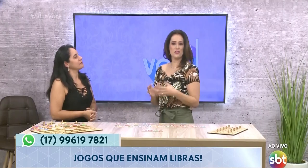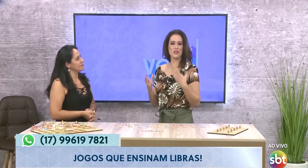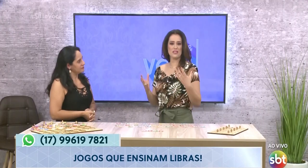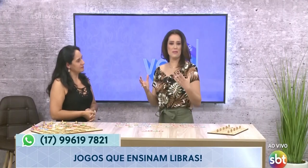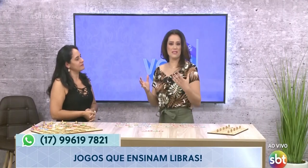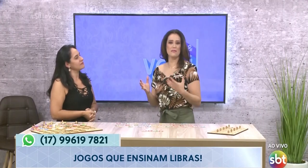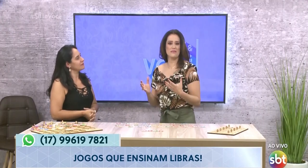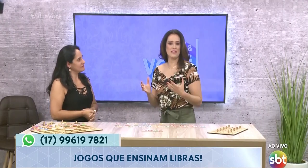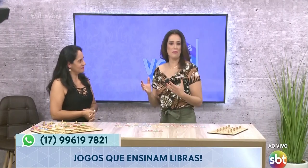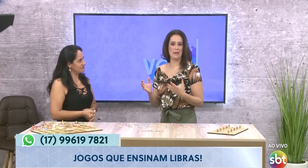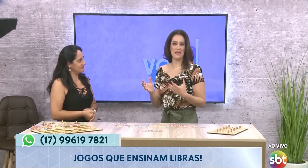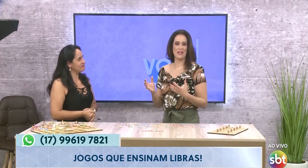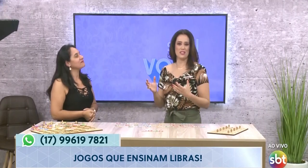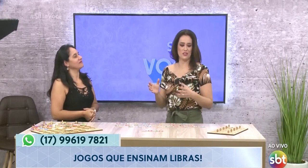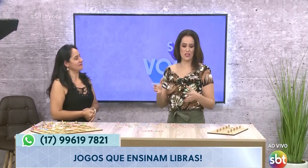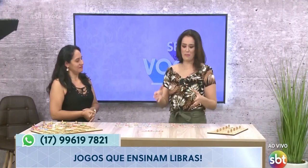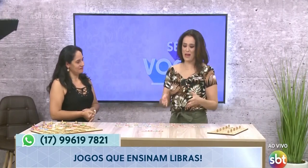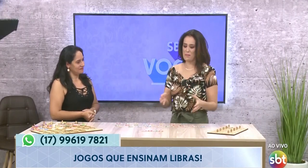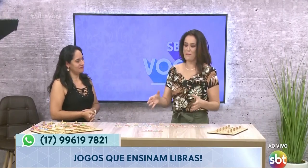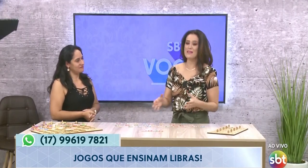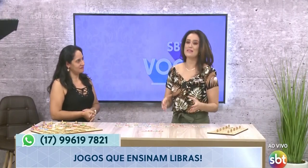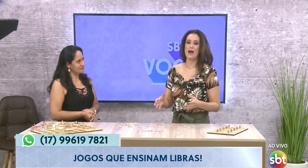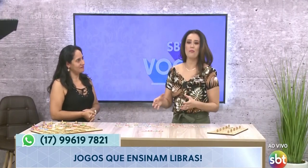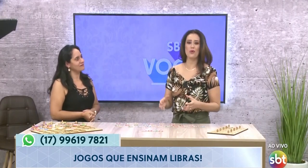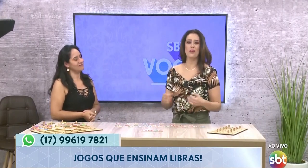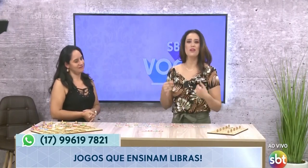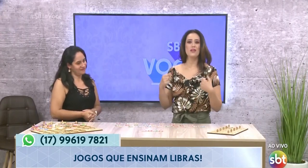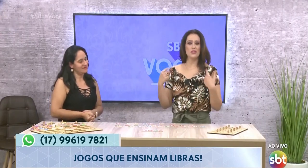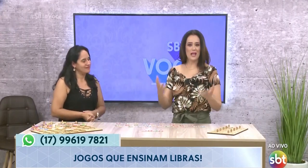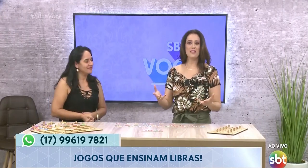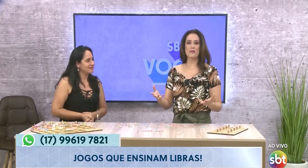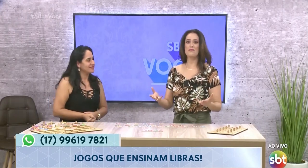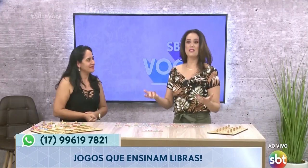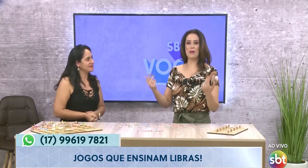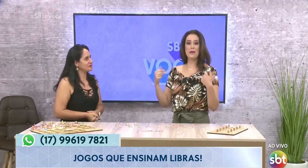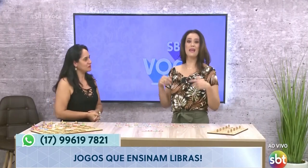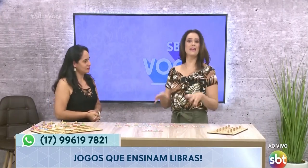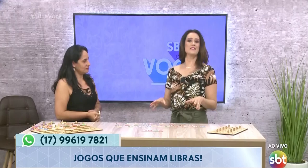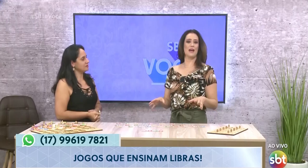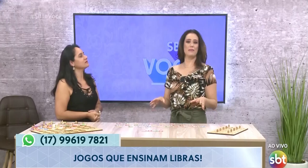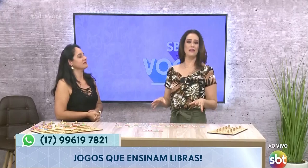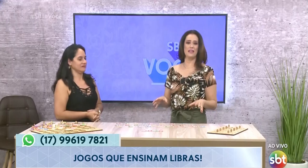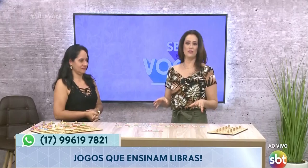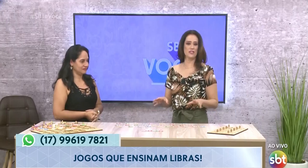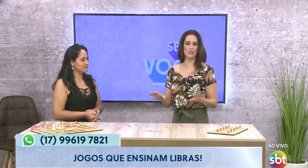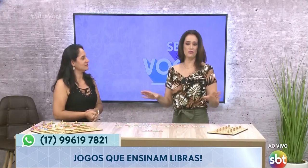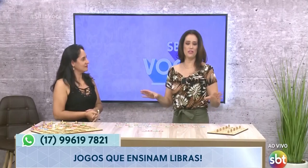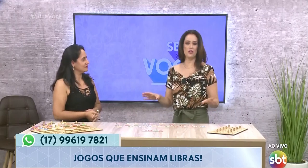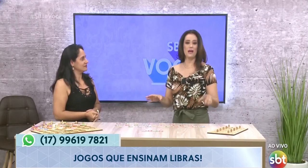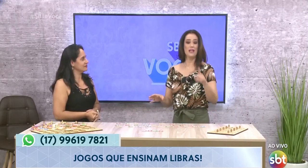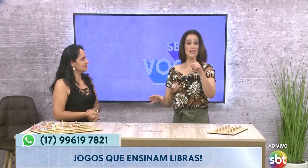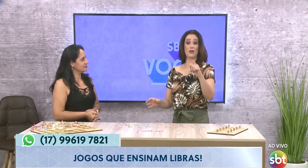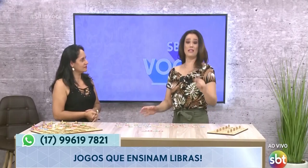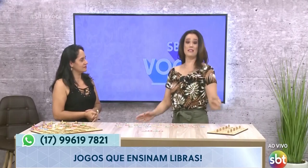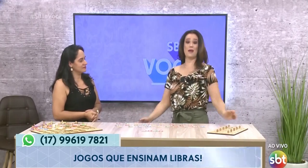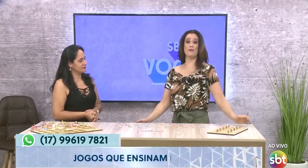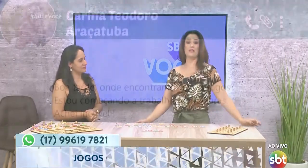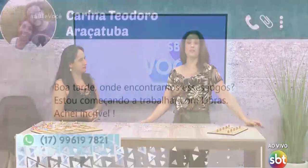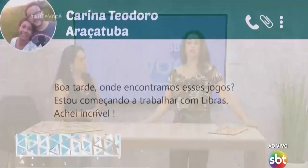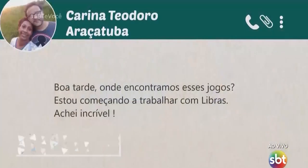mexe com a nossa cabeça também faz tão bem, né, gente? Só você parar pra pensar um pouquinho, já também faz bem pra quem está aprendendo, sem dúvida nenhuma. Tem um WhatsApp, o